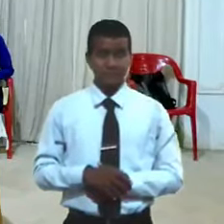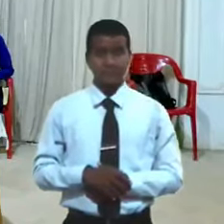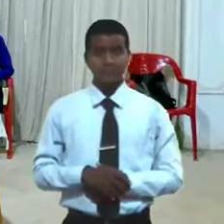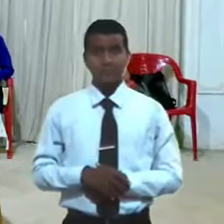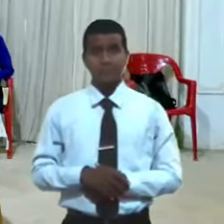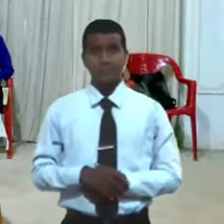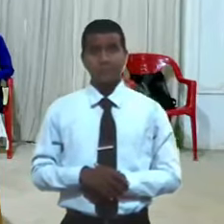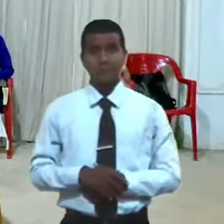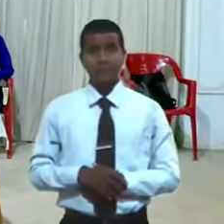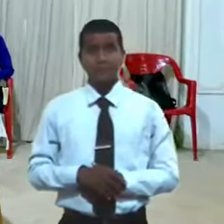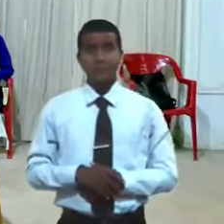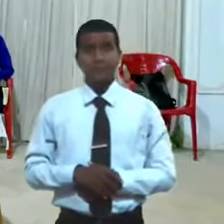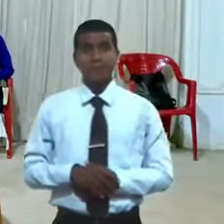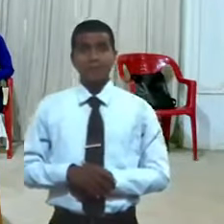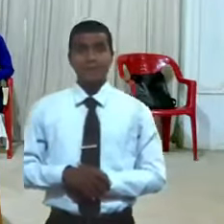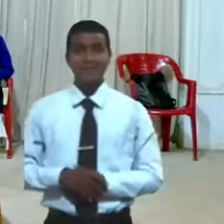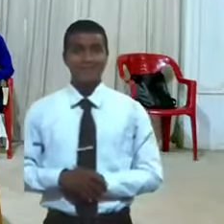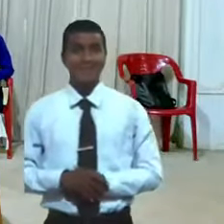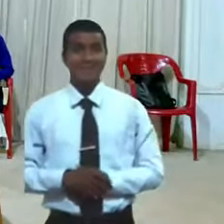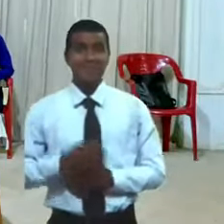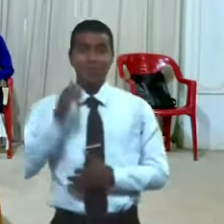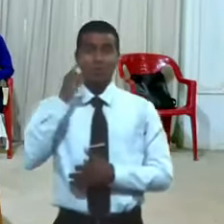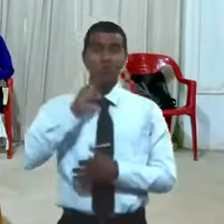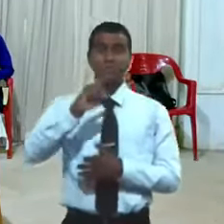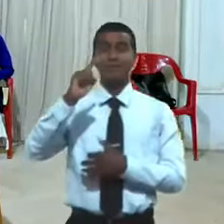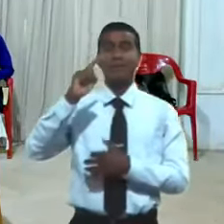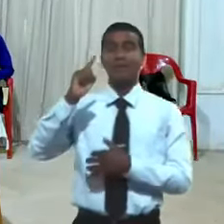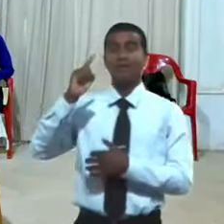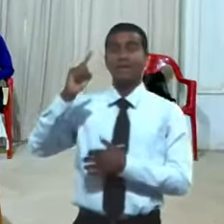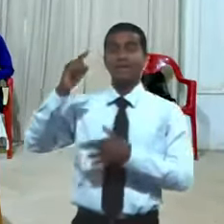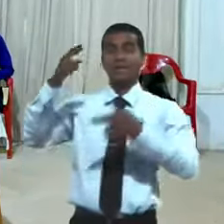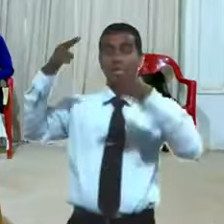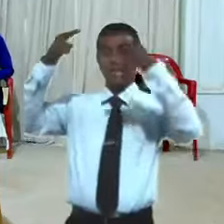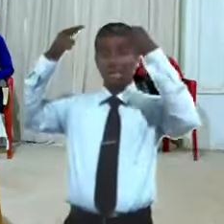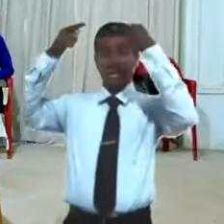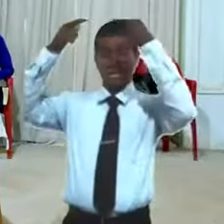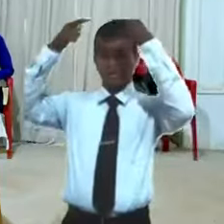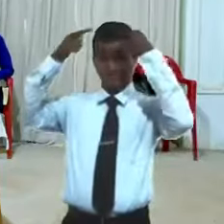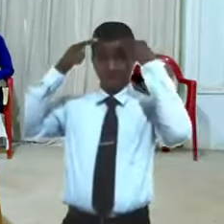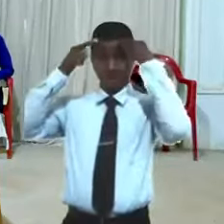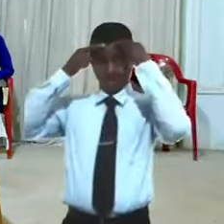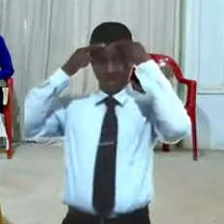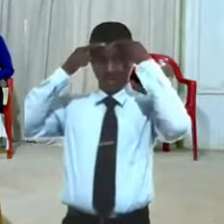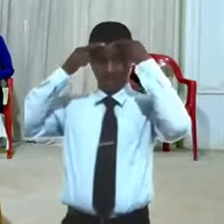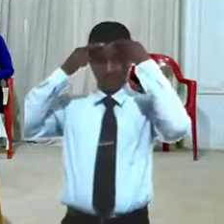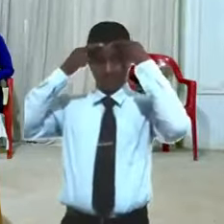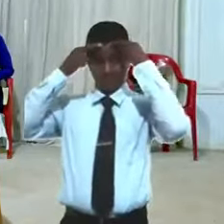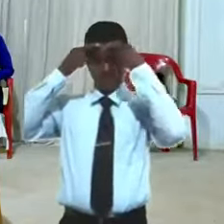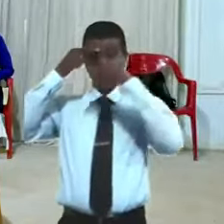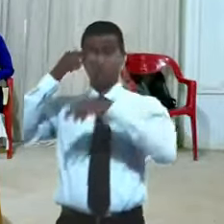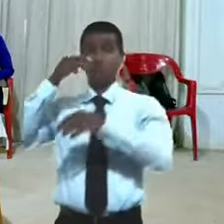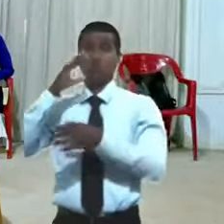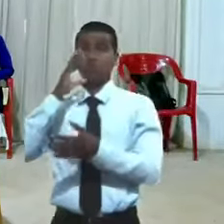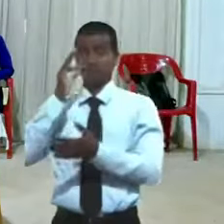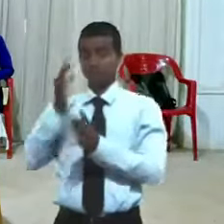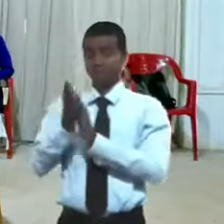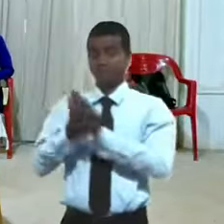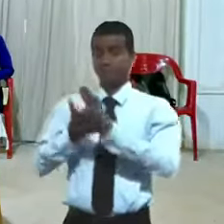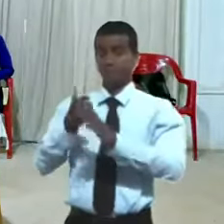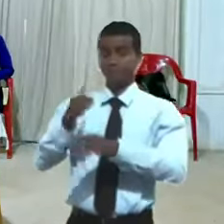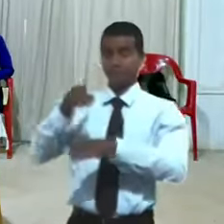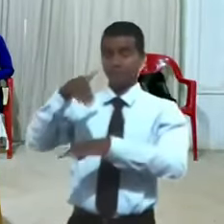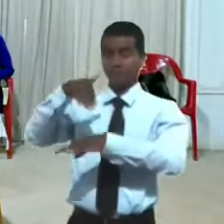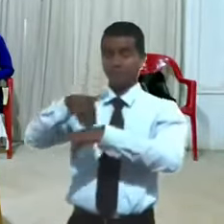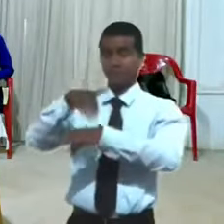se paró el rey de Babilonia el gran Nabucodonosor se